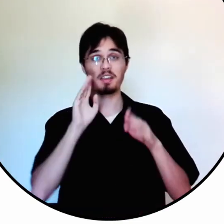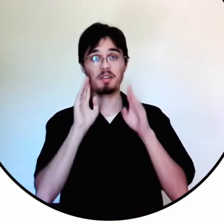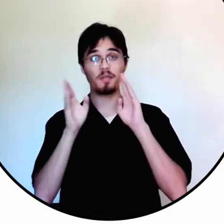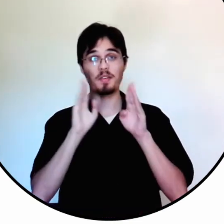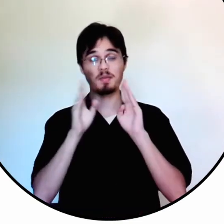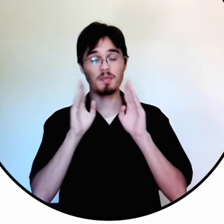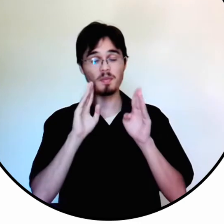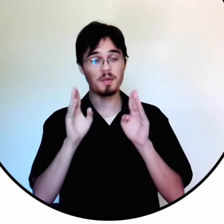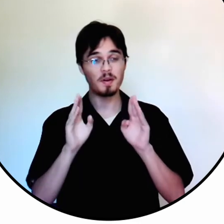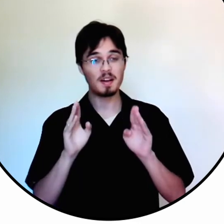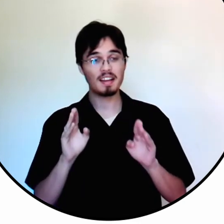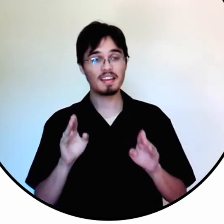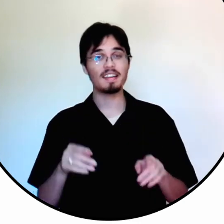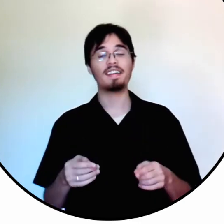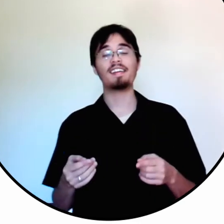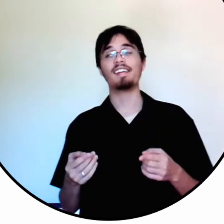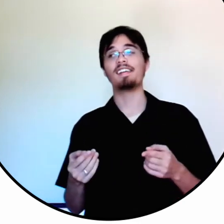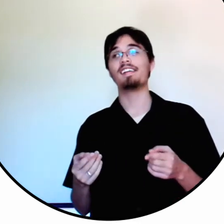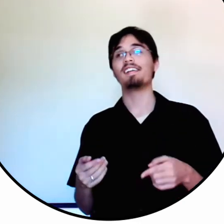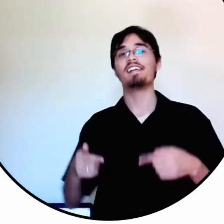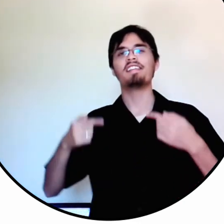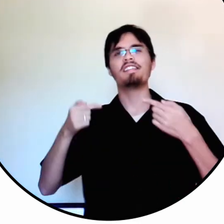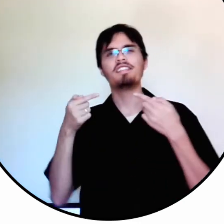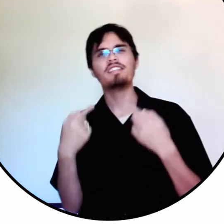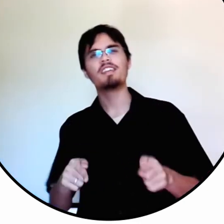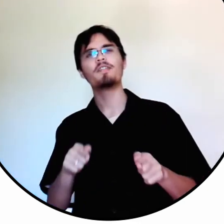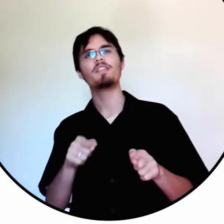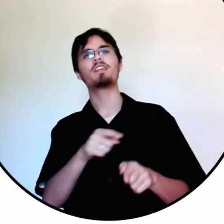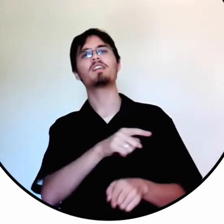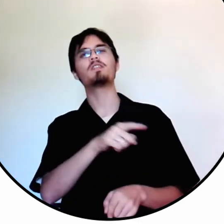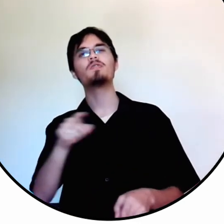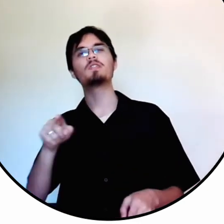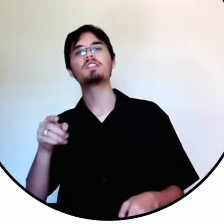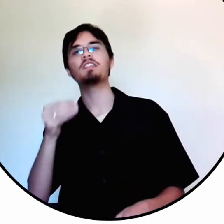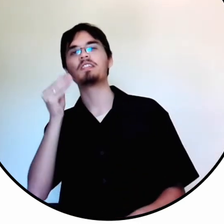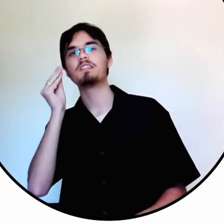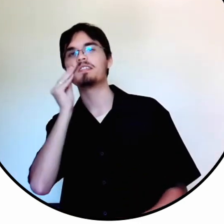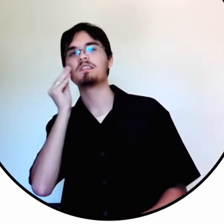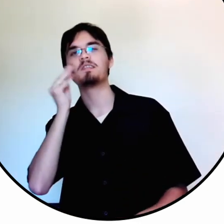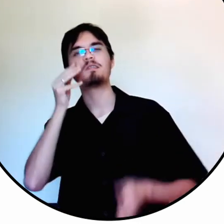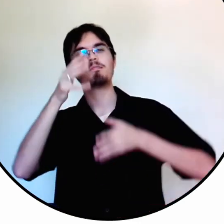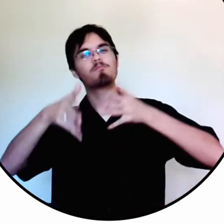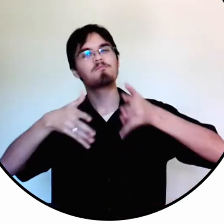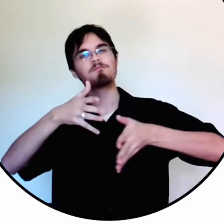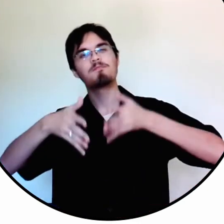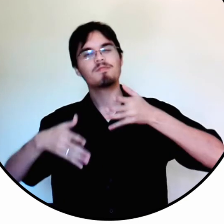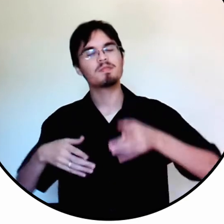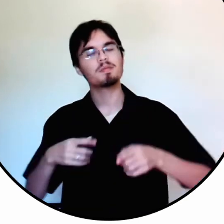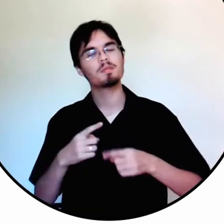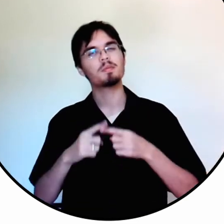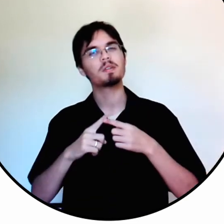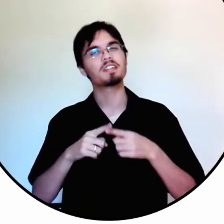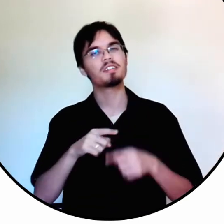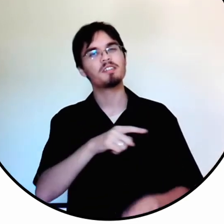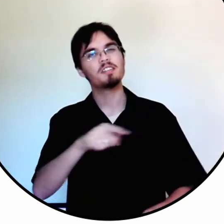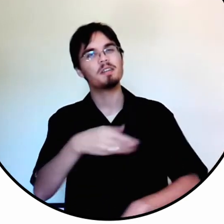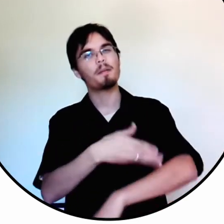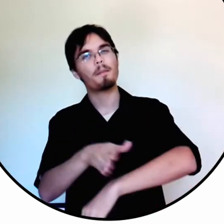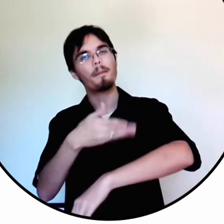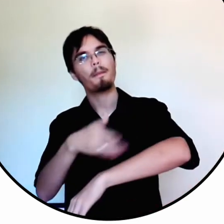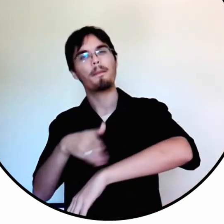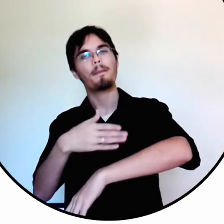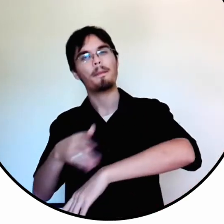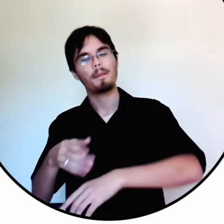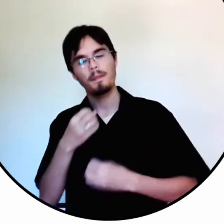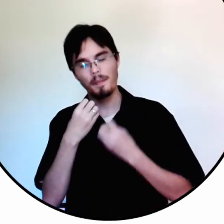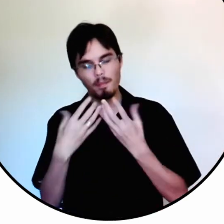Fazer um vídeo aqui no Facebook desafiando vocês a tentarem praticar Libras.